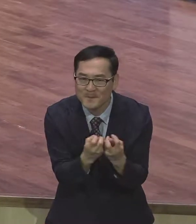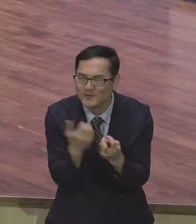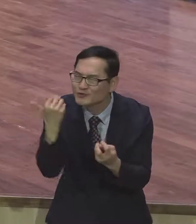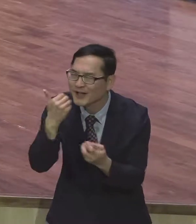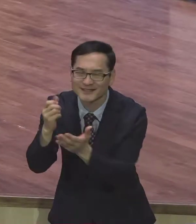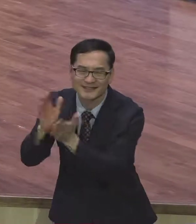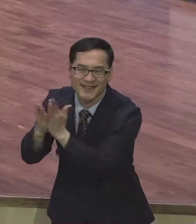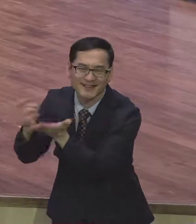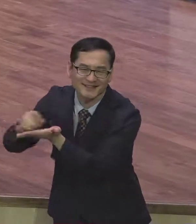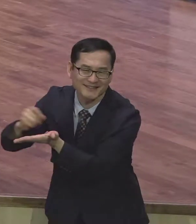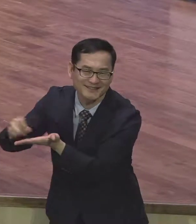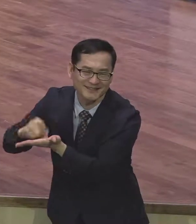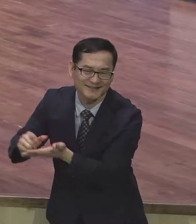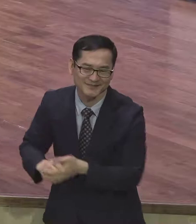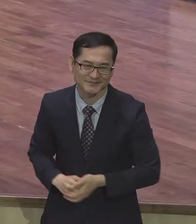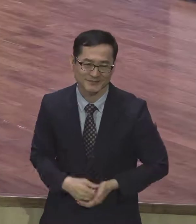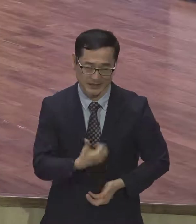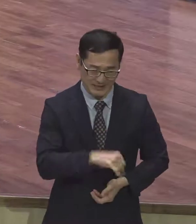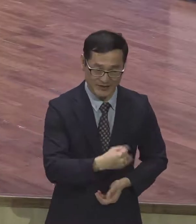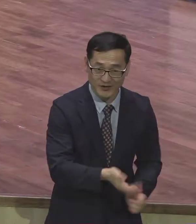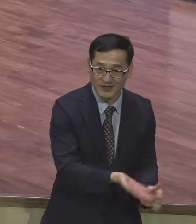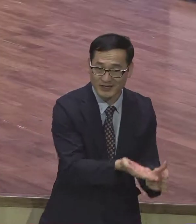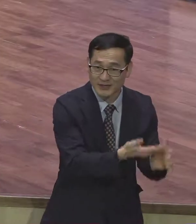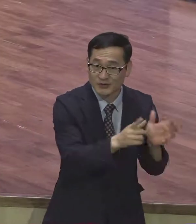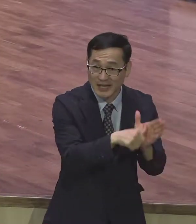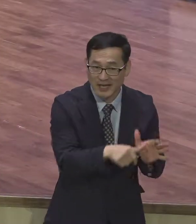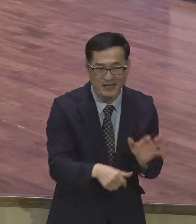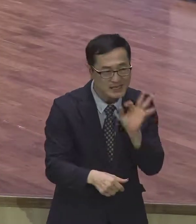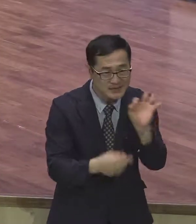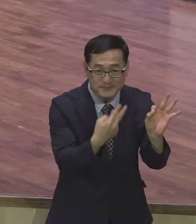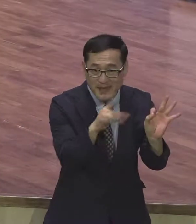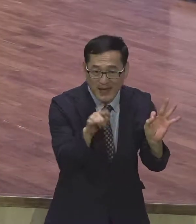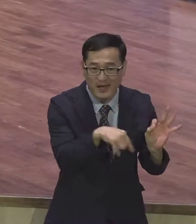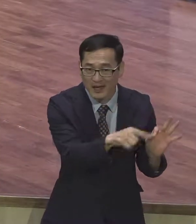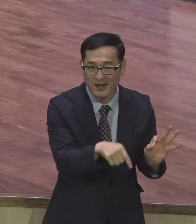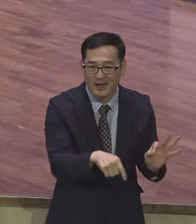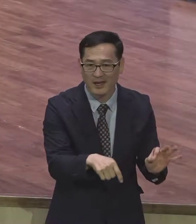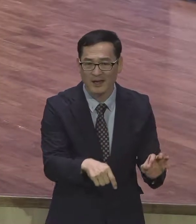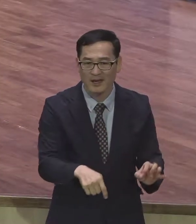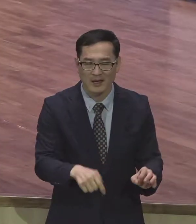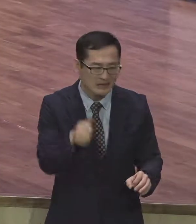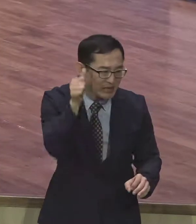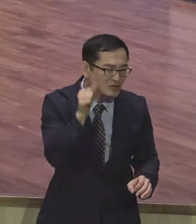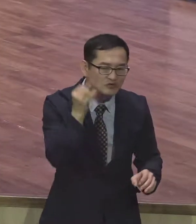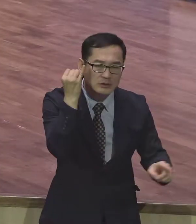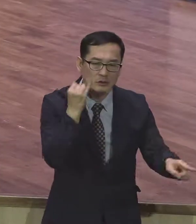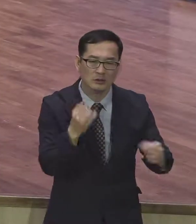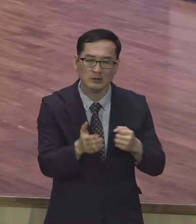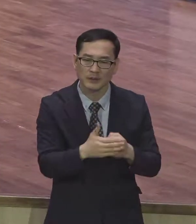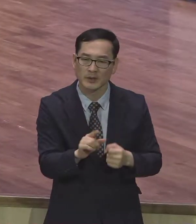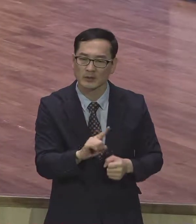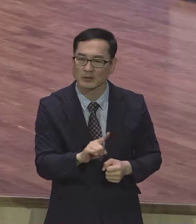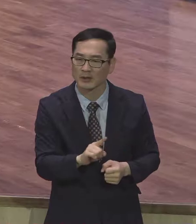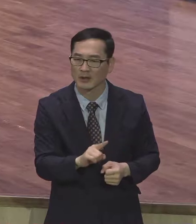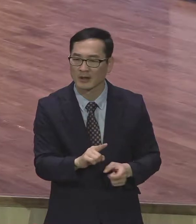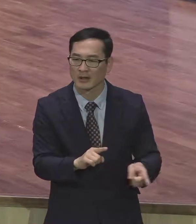여러분 자녀 키우는 10대 키우는 부모들 힘들죠 열받지 않고 10대 자녀들과 싸우는 법 첫째